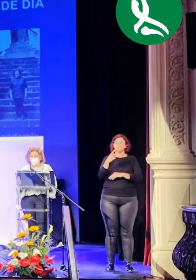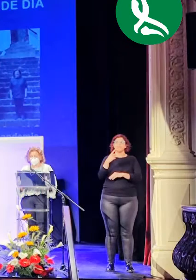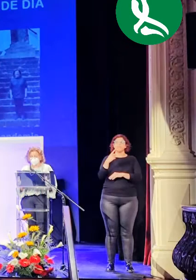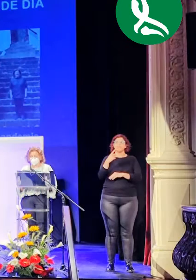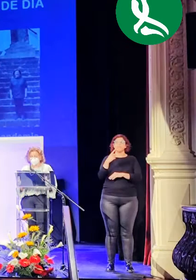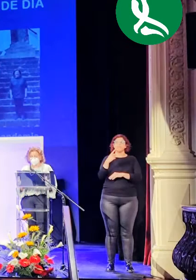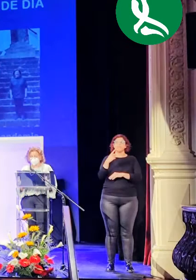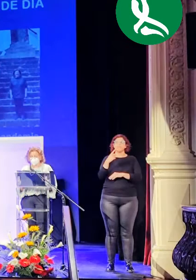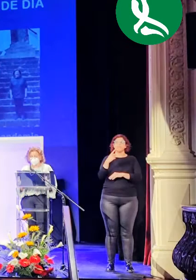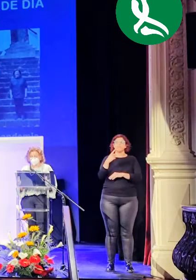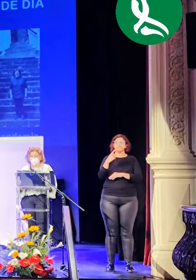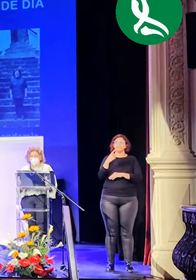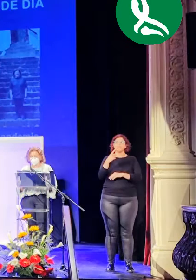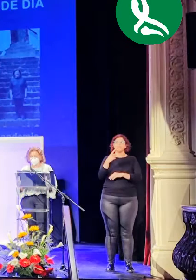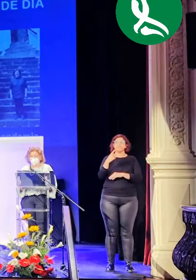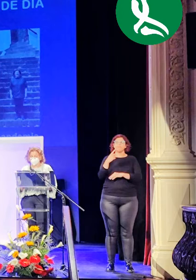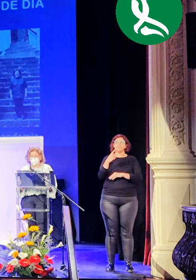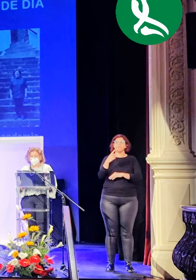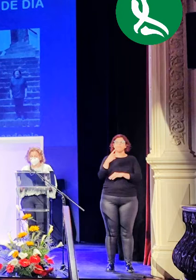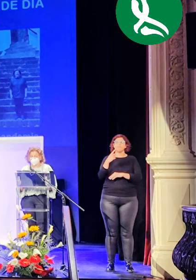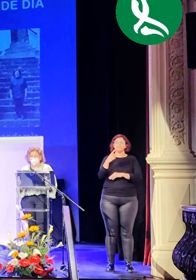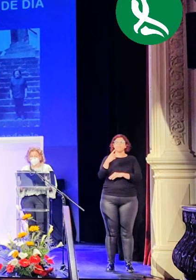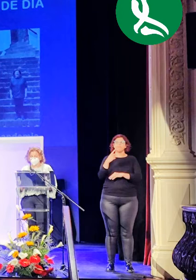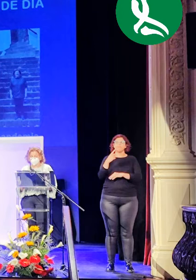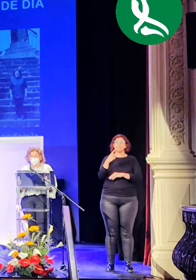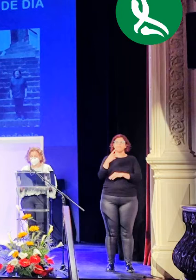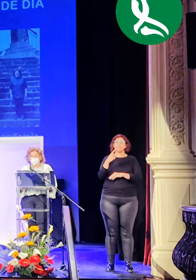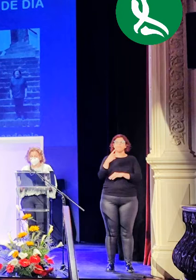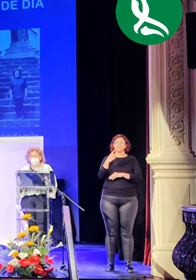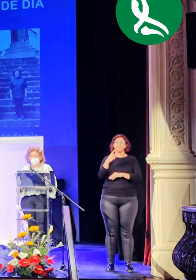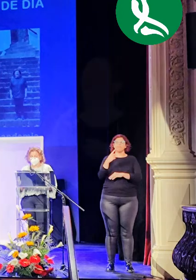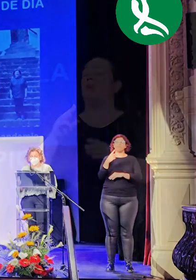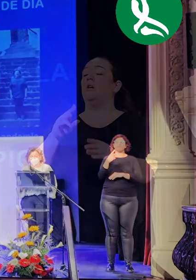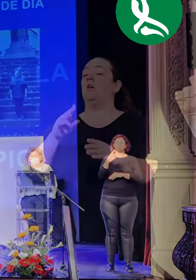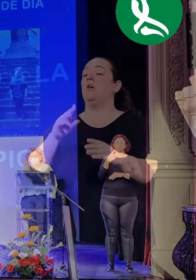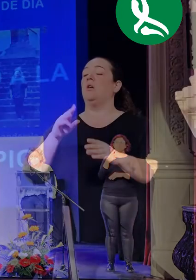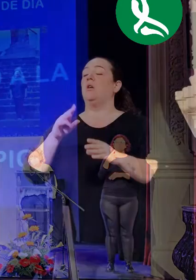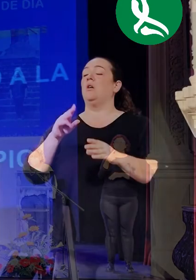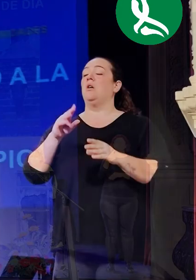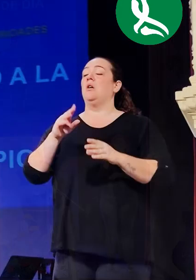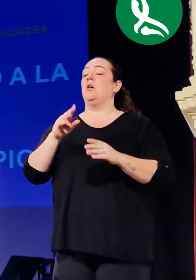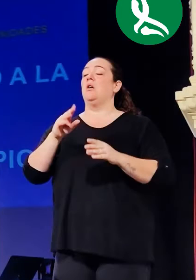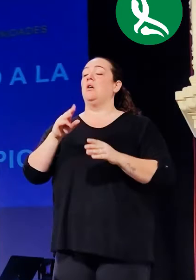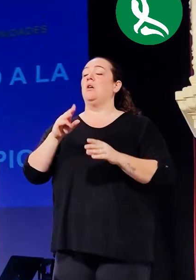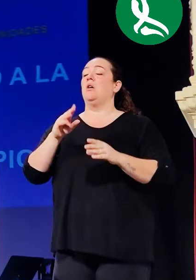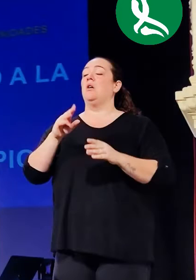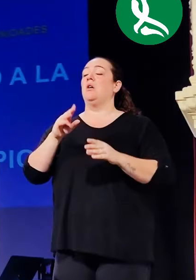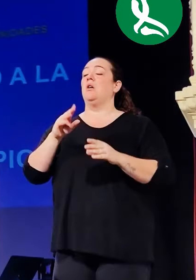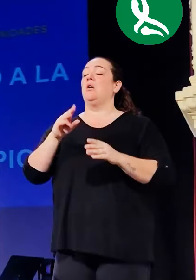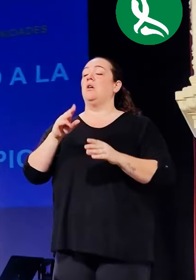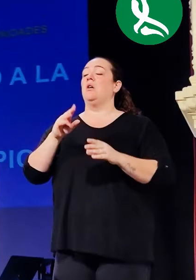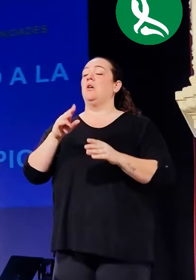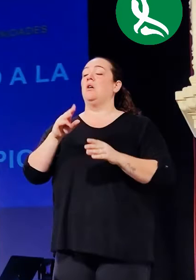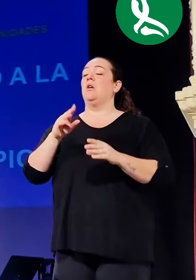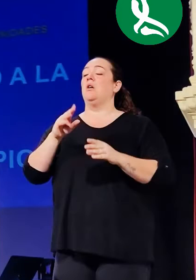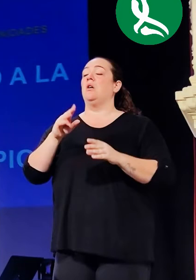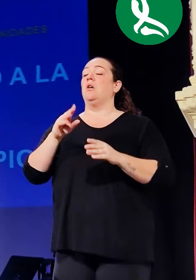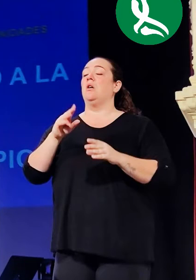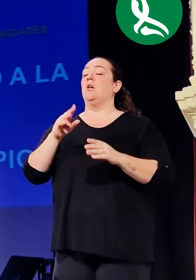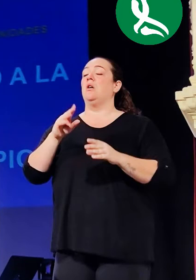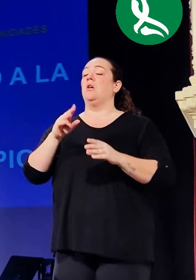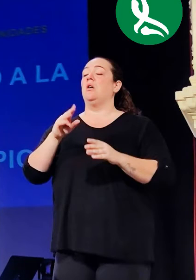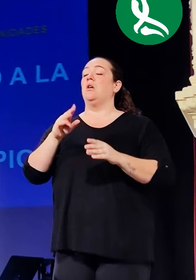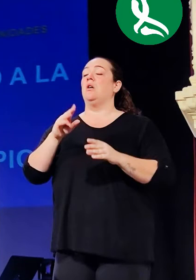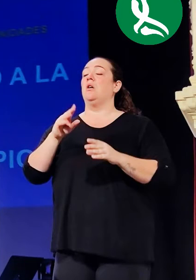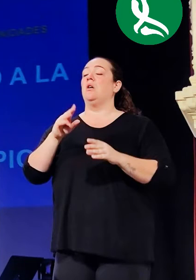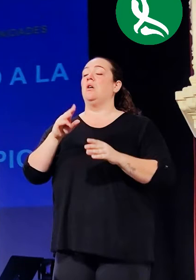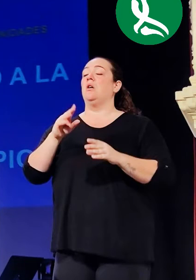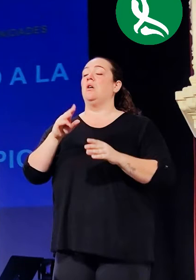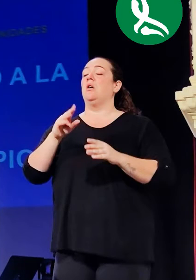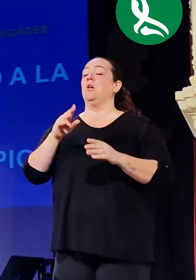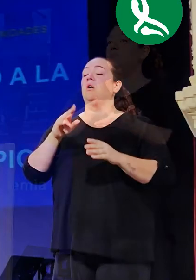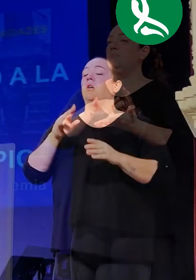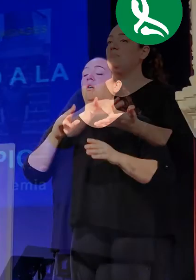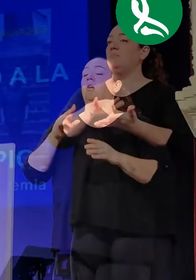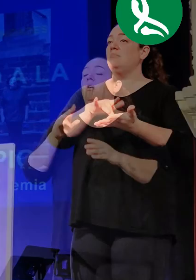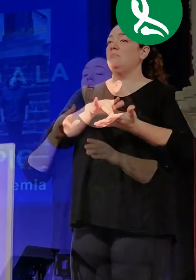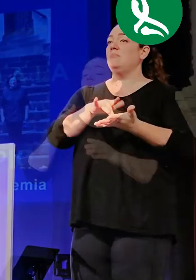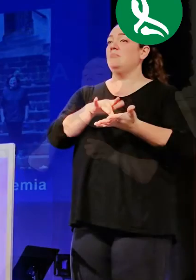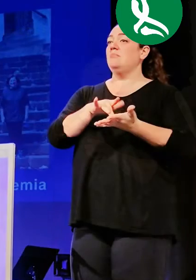ropa. Y, claro, ya que entraban al aseo personal que menos que un cortadito y un trozo de bizcochón, ¿no?